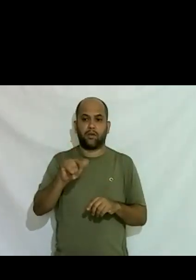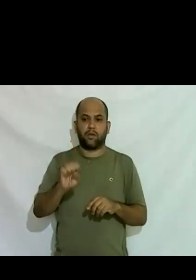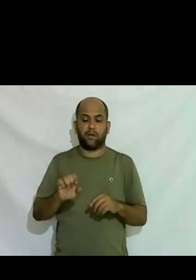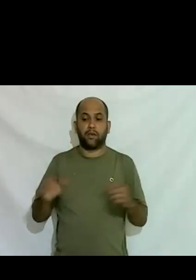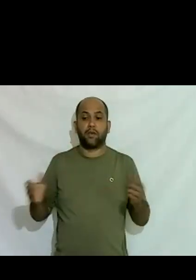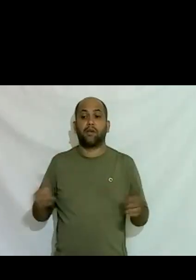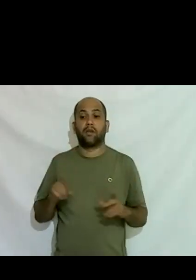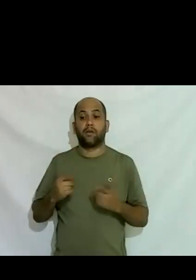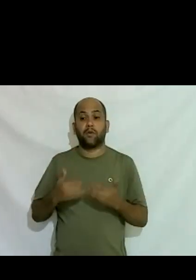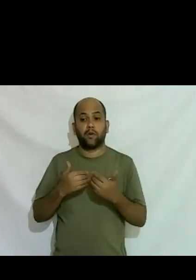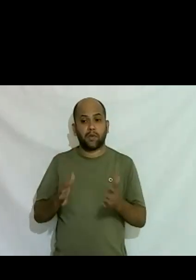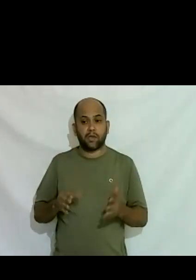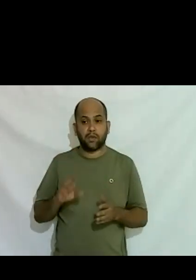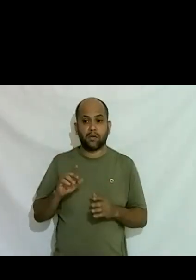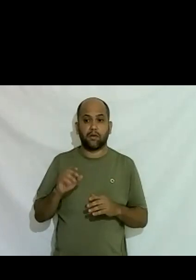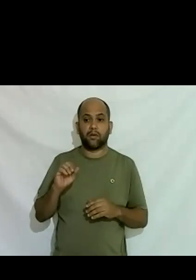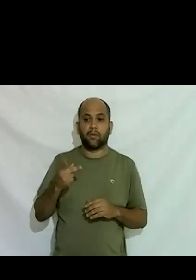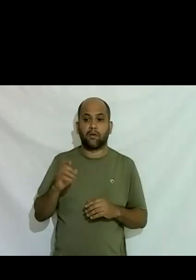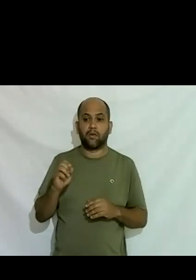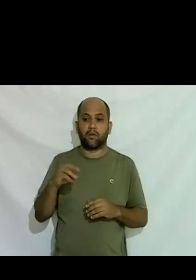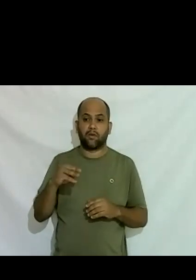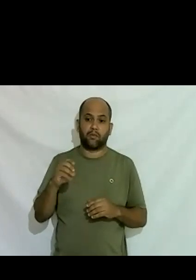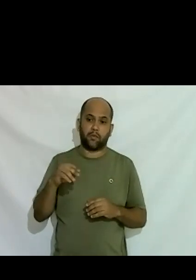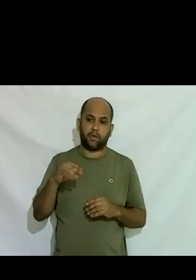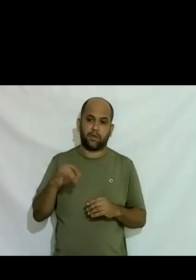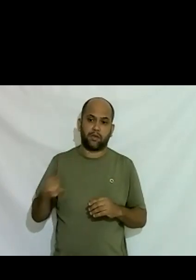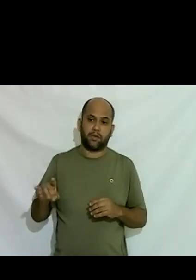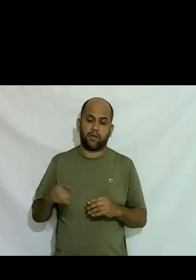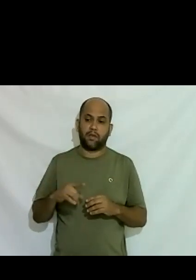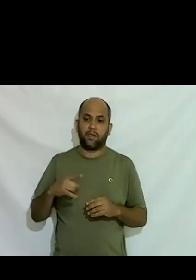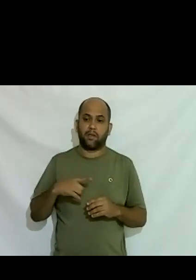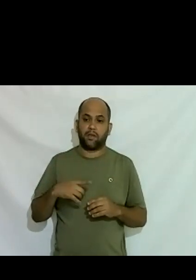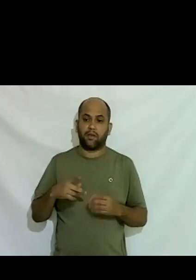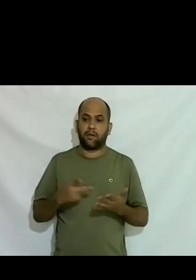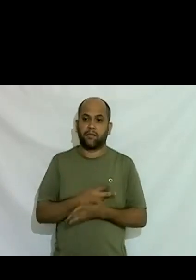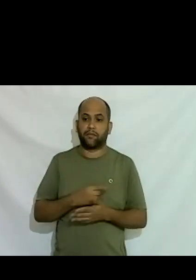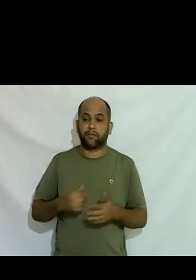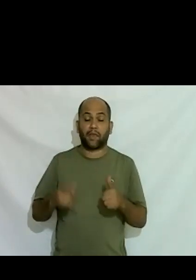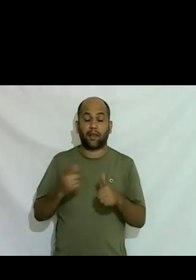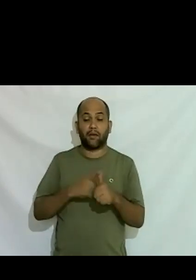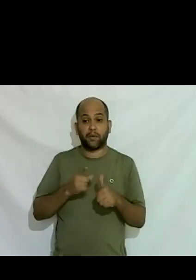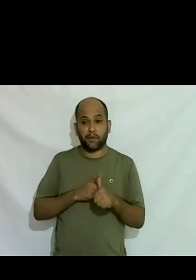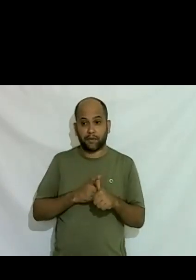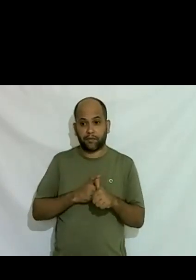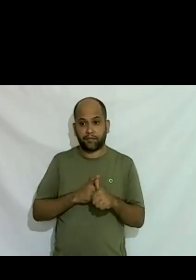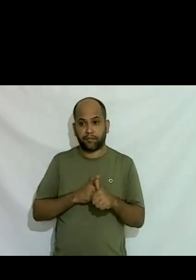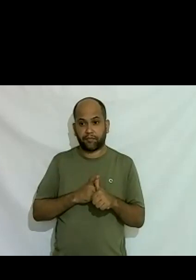começando a me harmonizar entendendo o que acontecia caíram duas fichas a primeira ficha que me caiu